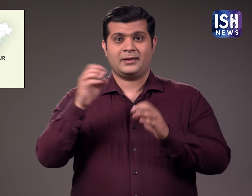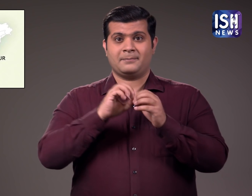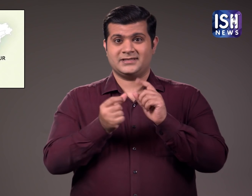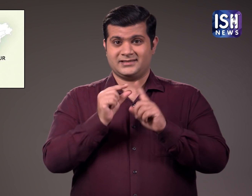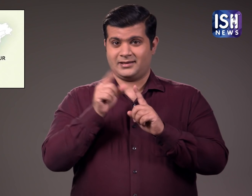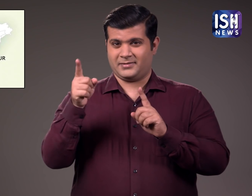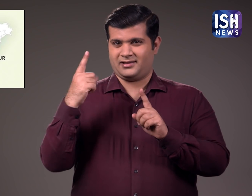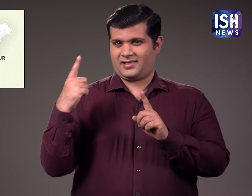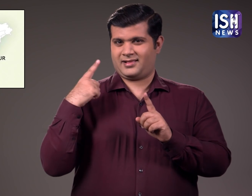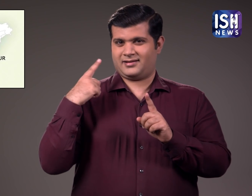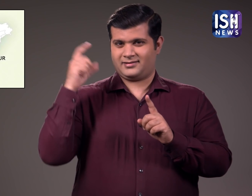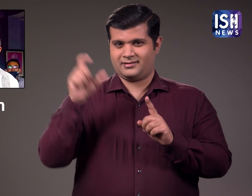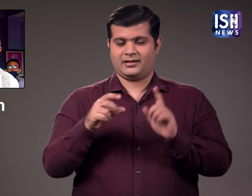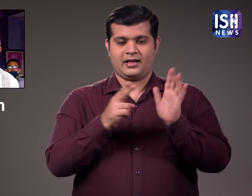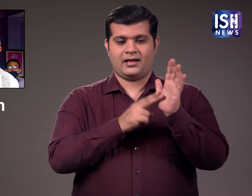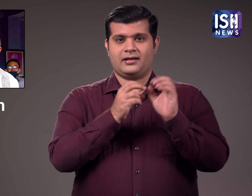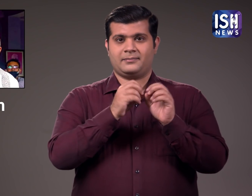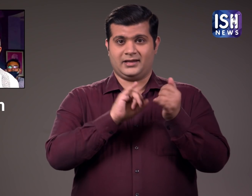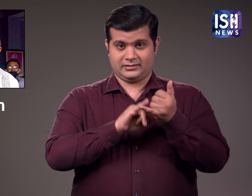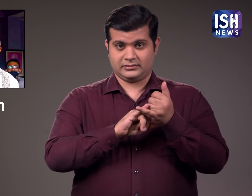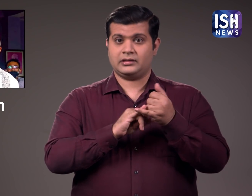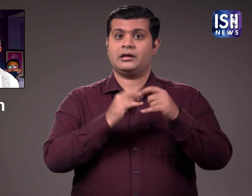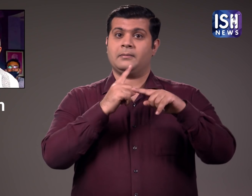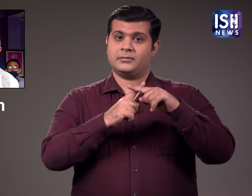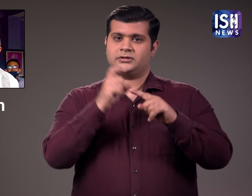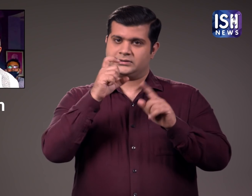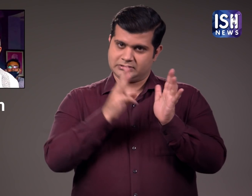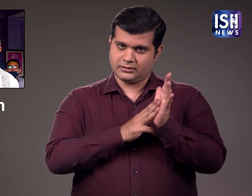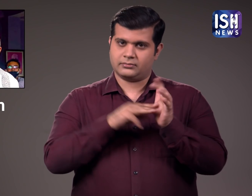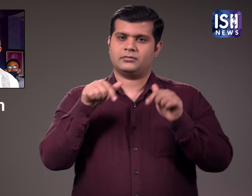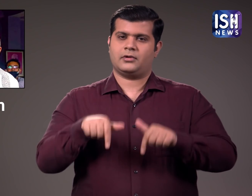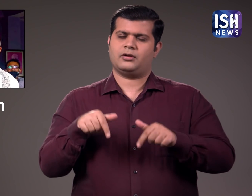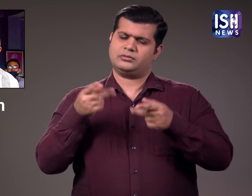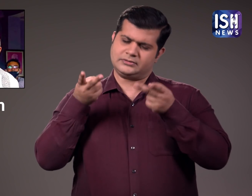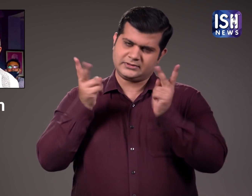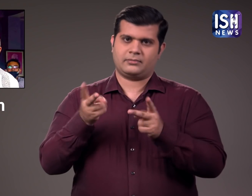भाजपा नेता नौंठोंबं बिरेन सिंग मुख्यों मंद्री बने रहेंगे